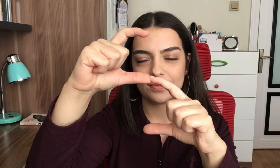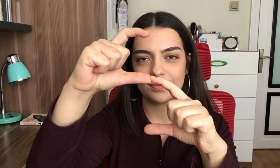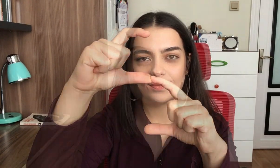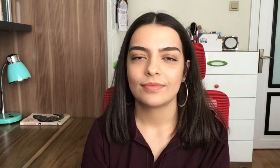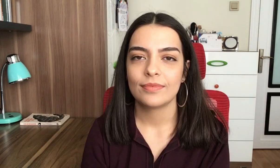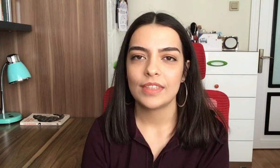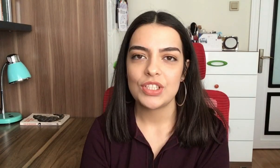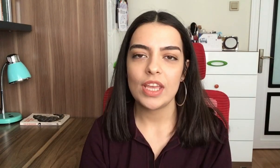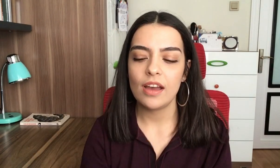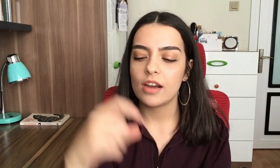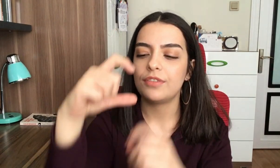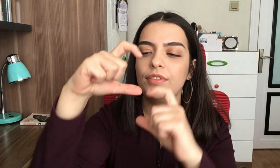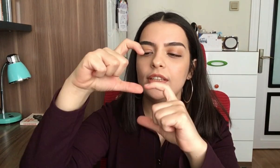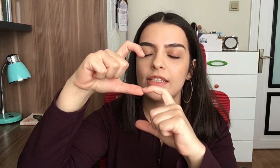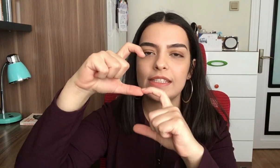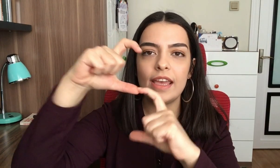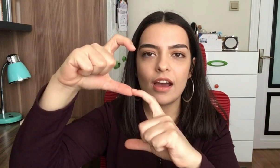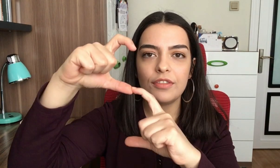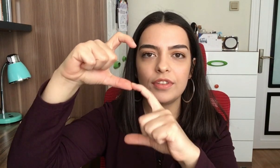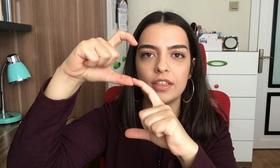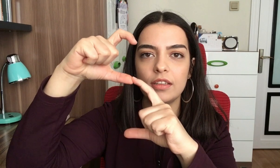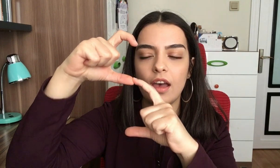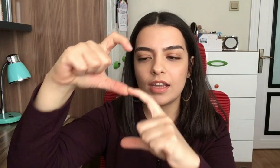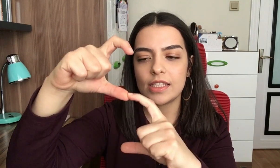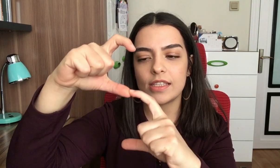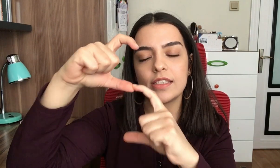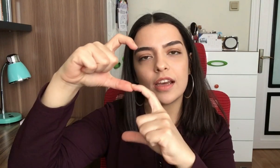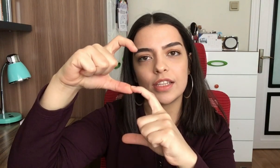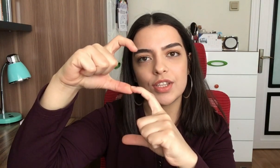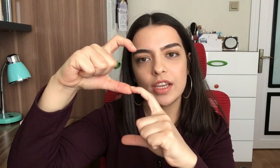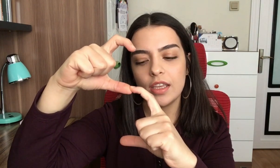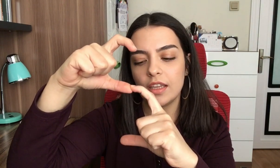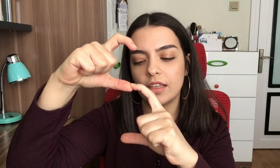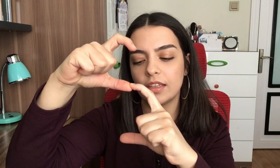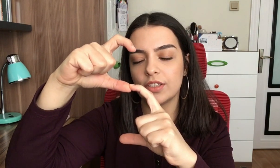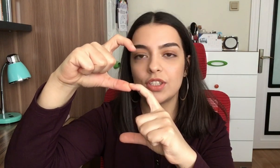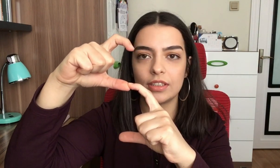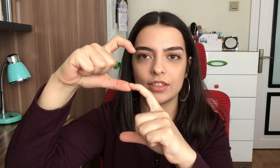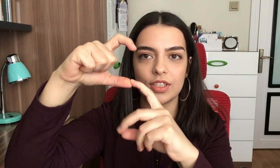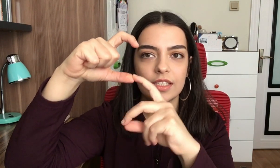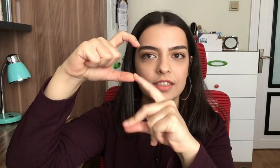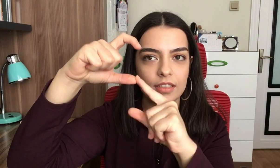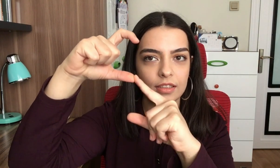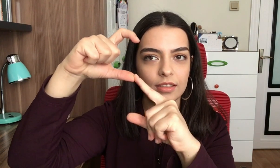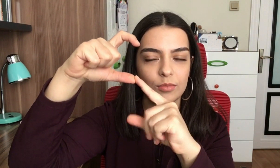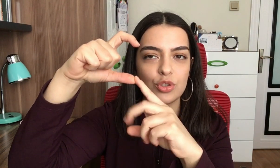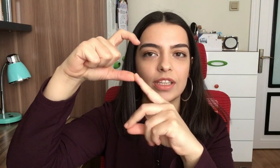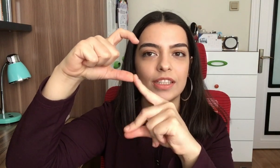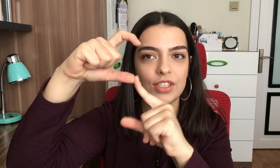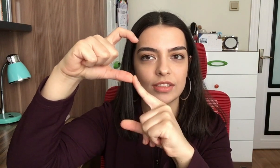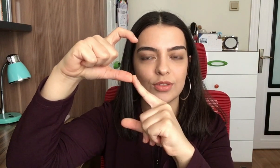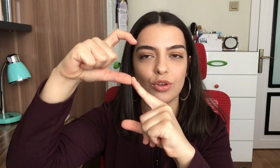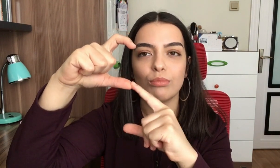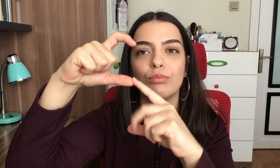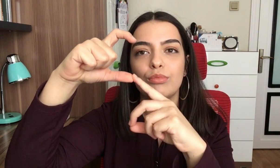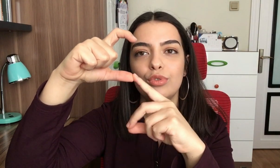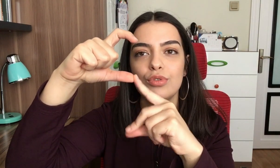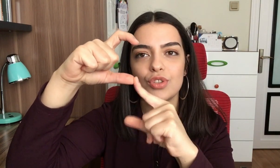Ş harfi, S harfinin aynısı sadece şıklatacağız. Bu şekilde şıklatıyorum. Bu Ş